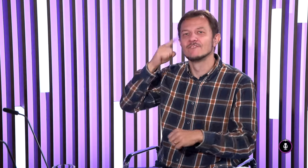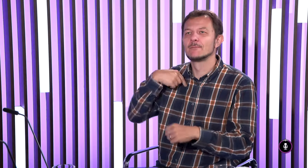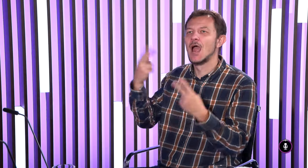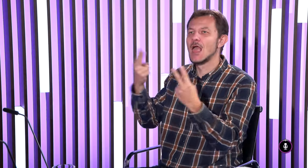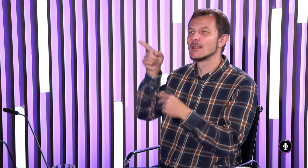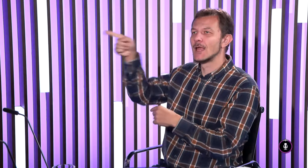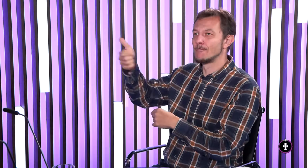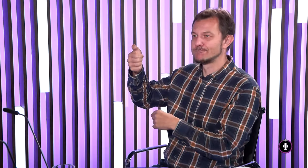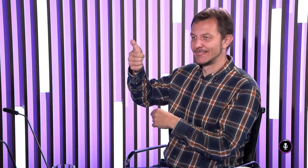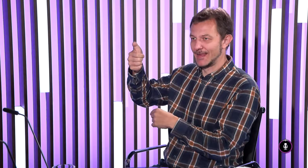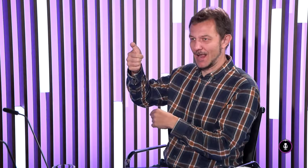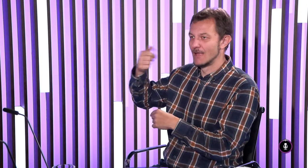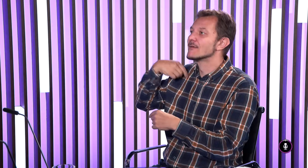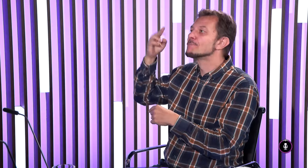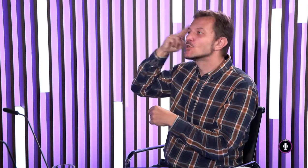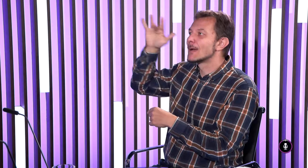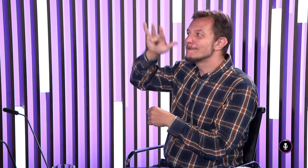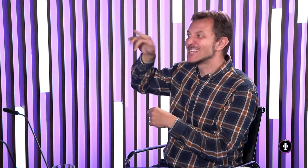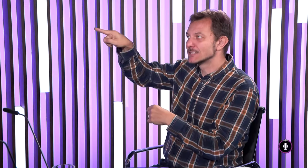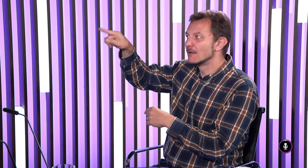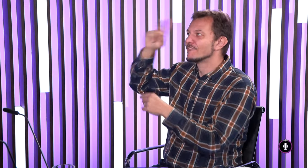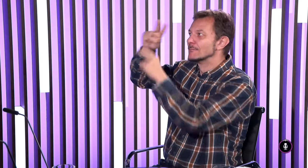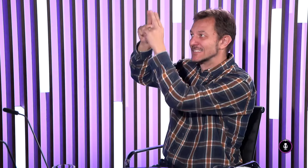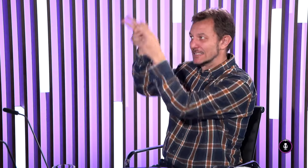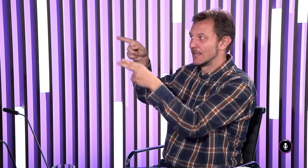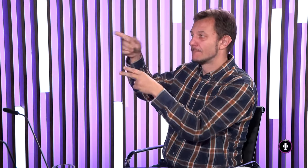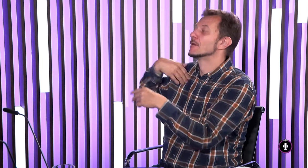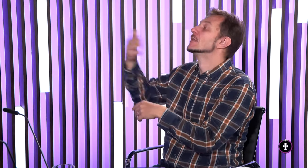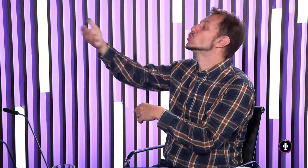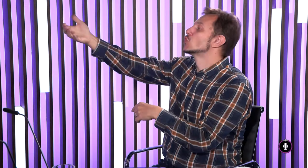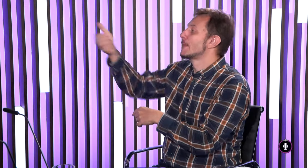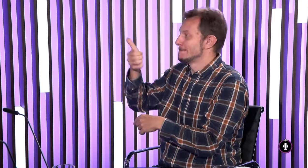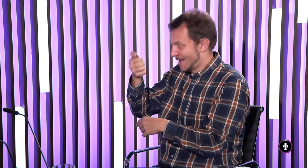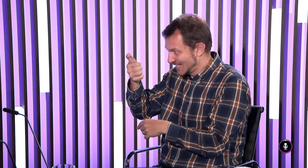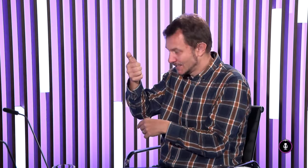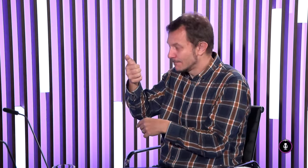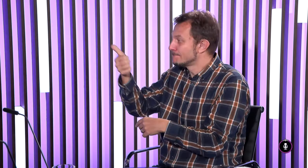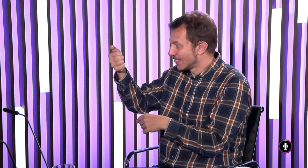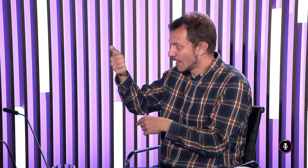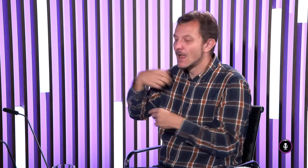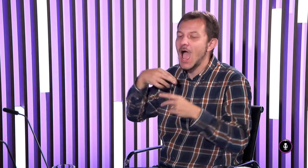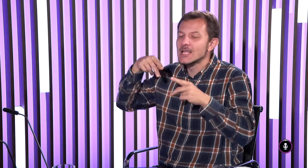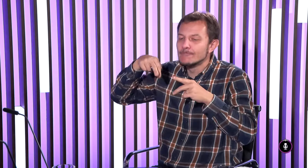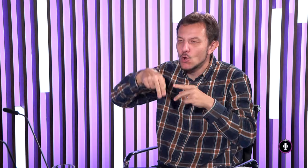cestu ako ten problém vyriešíme napríklad batérku keď vypadne vieme že je tam batérka vypadne elektrika